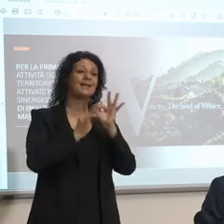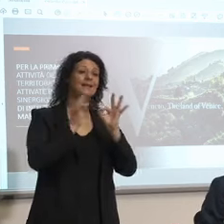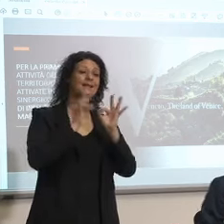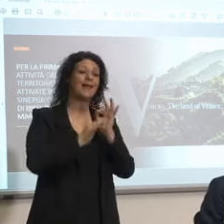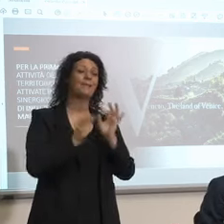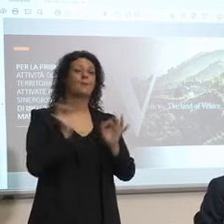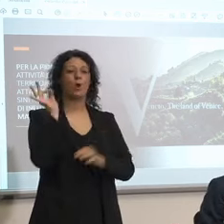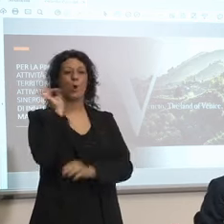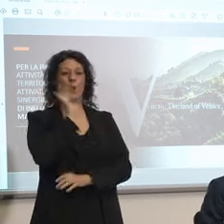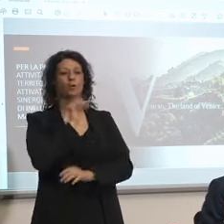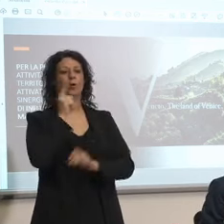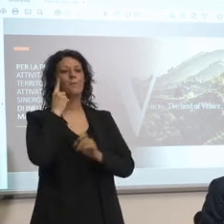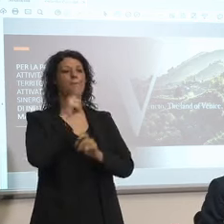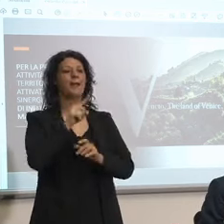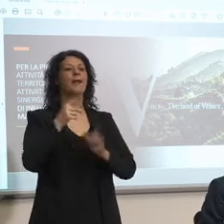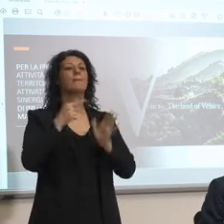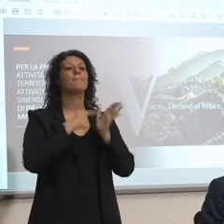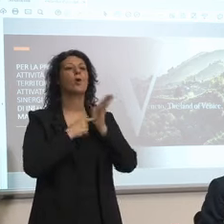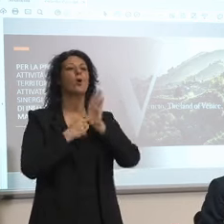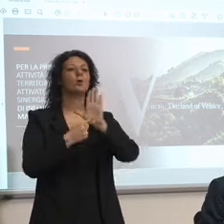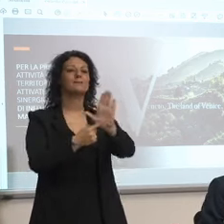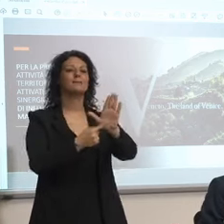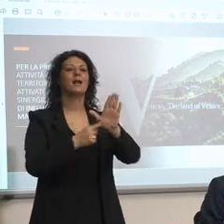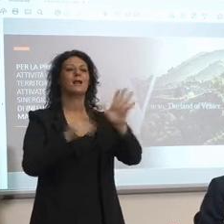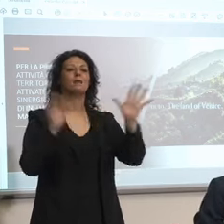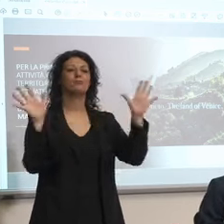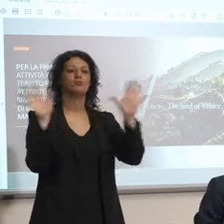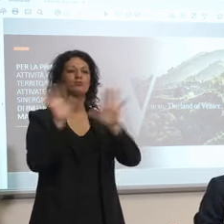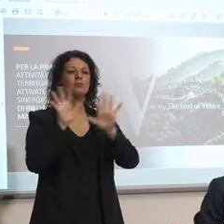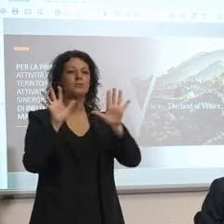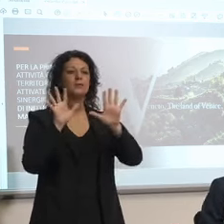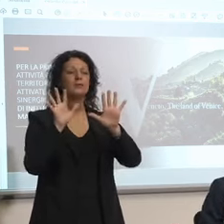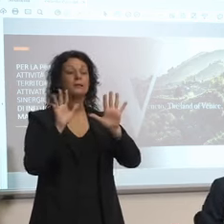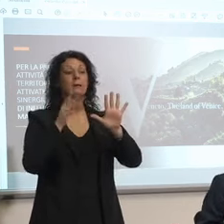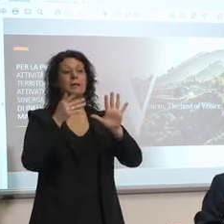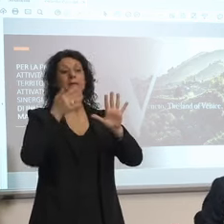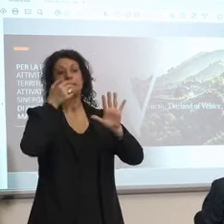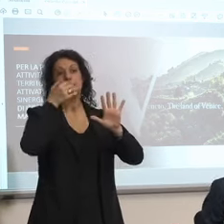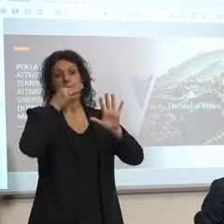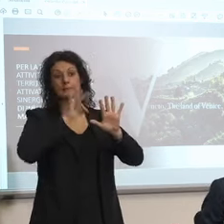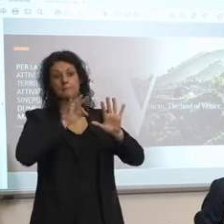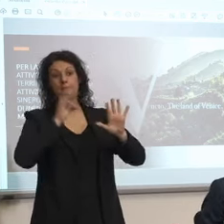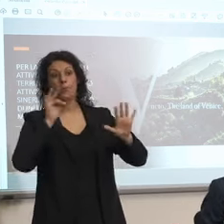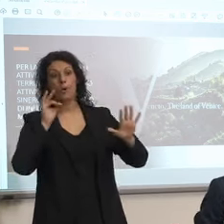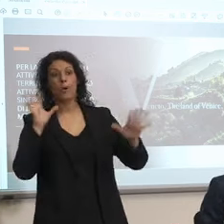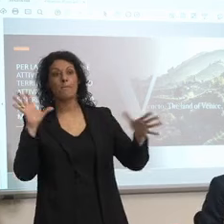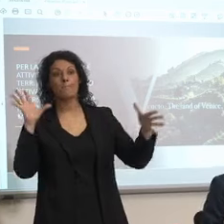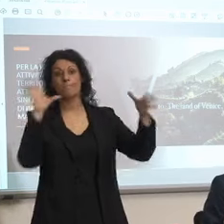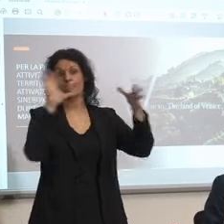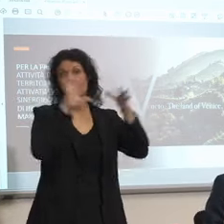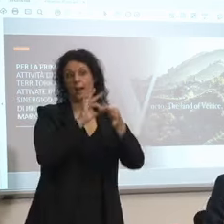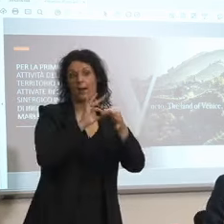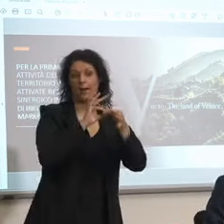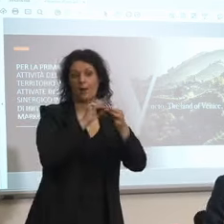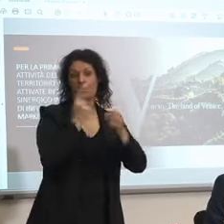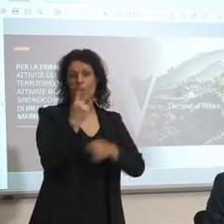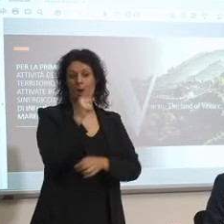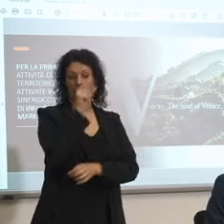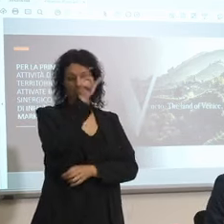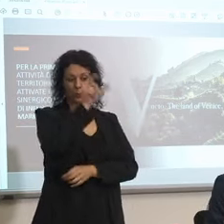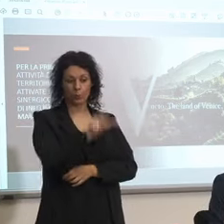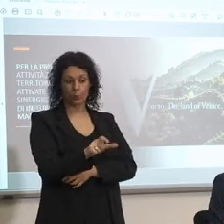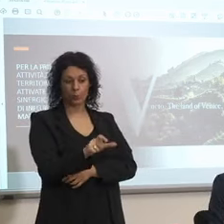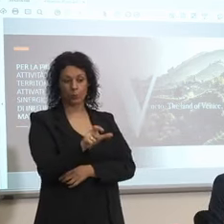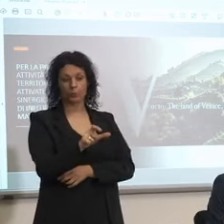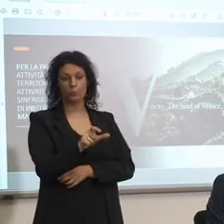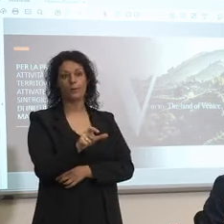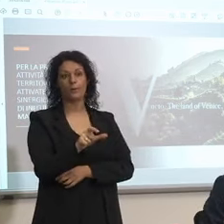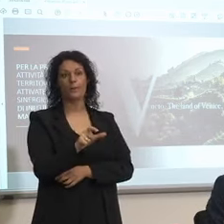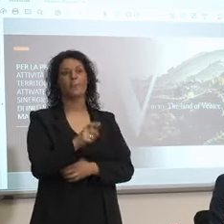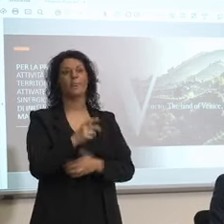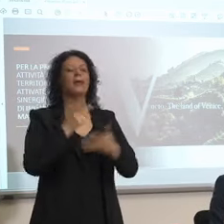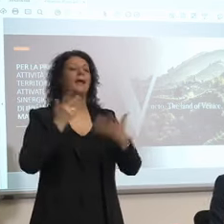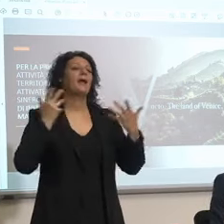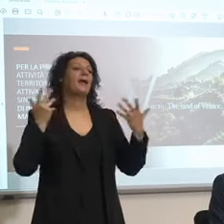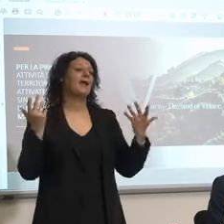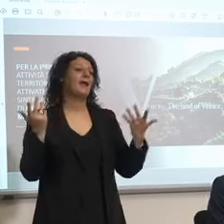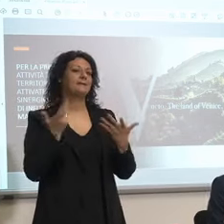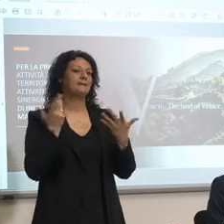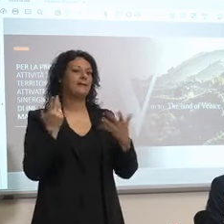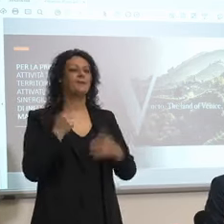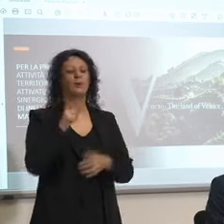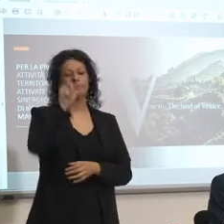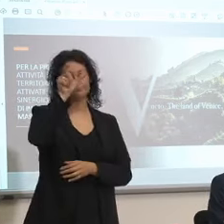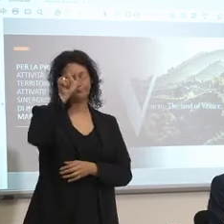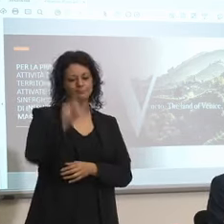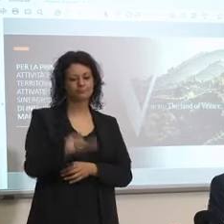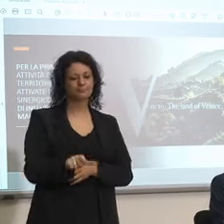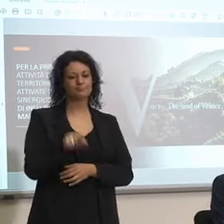pensare di riuscire ad agganciare qualcuno e fargli fare magari un'esperienza allora se io prendo Jude Law non gliene frega niente andare nell'hotel a